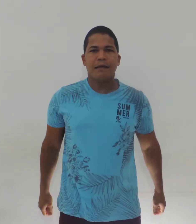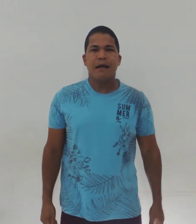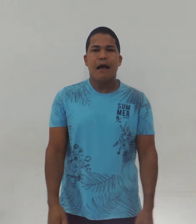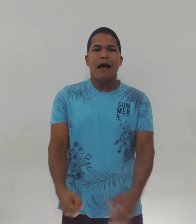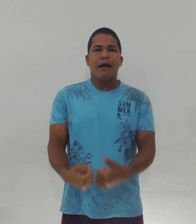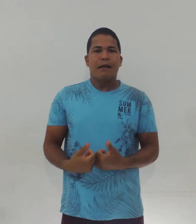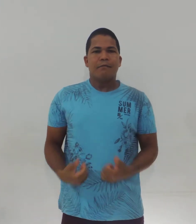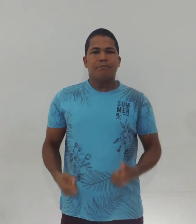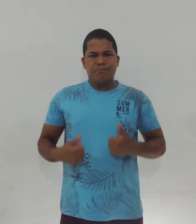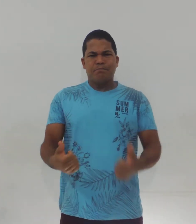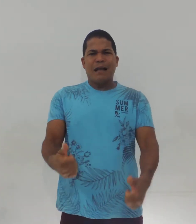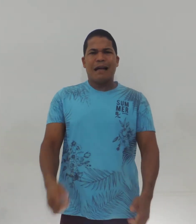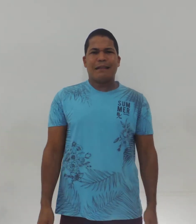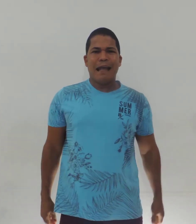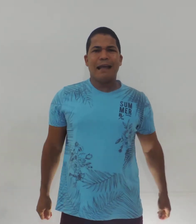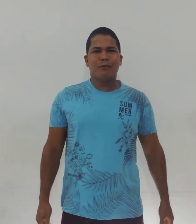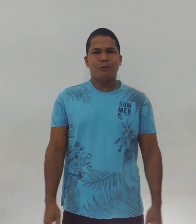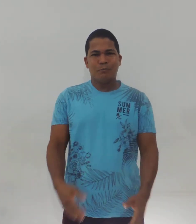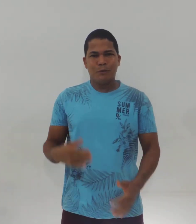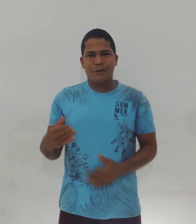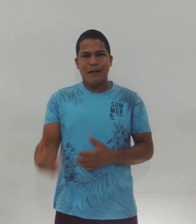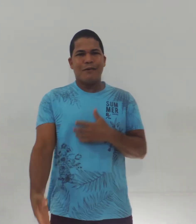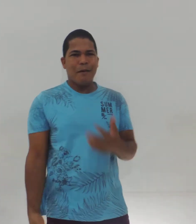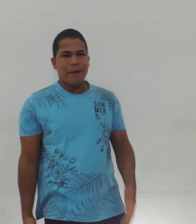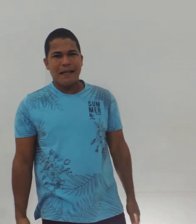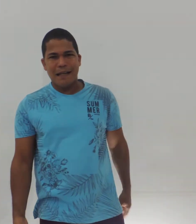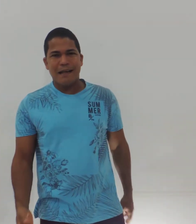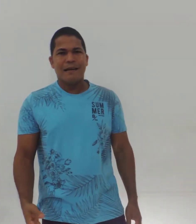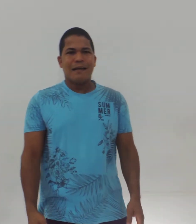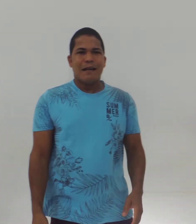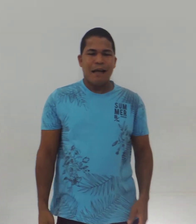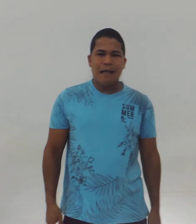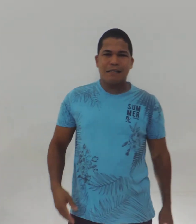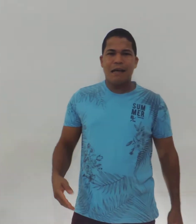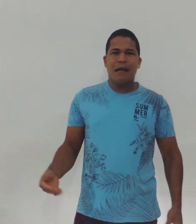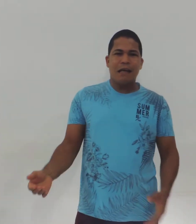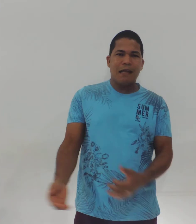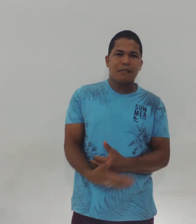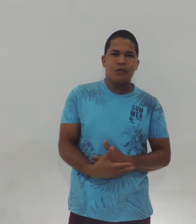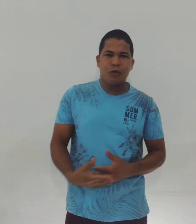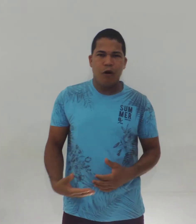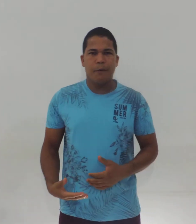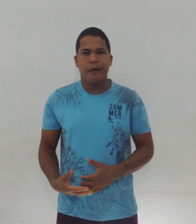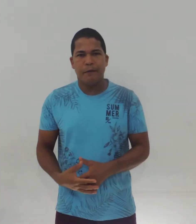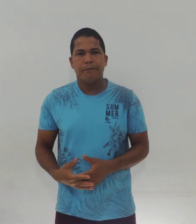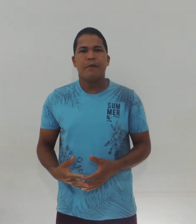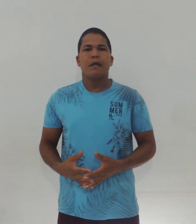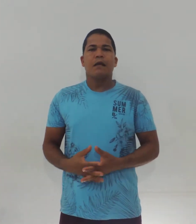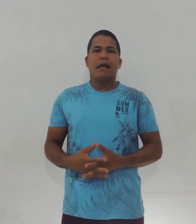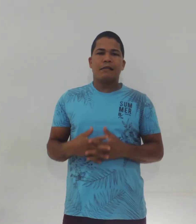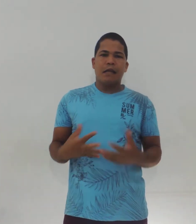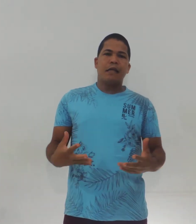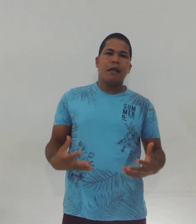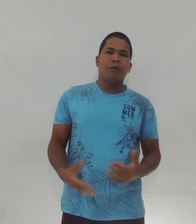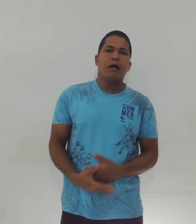atento, buscando aprender esse idioma, essa língua